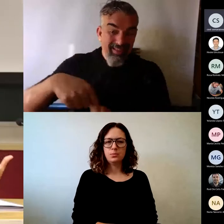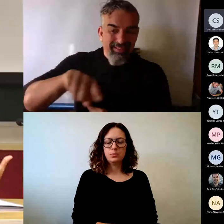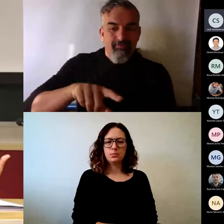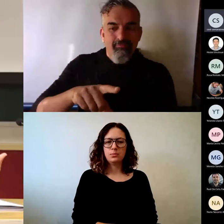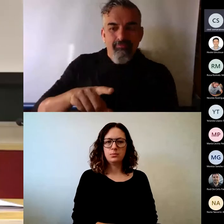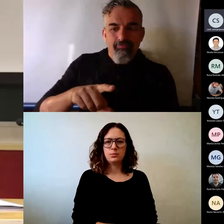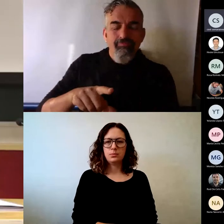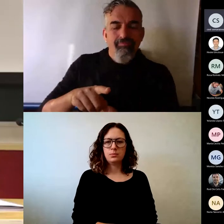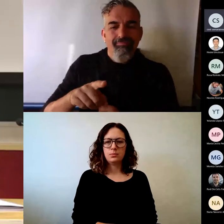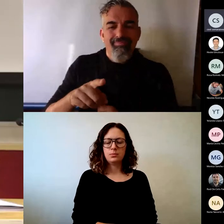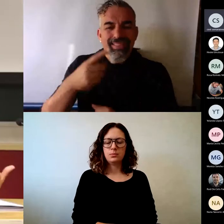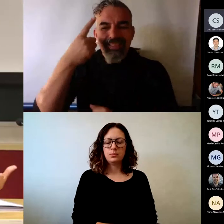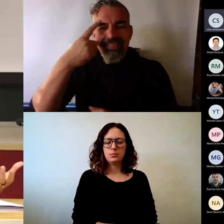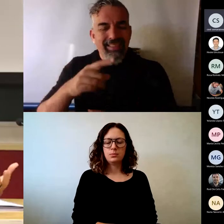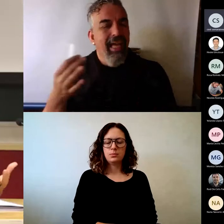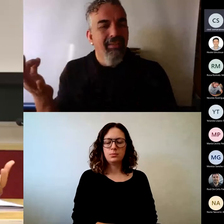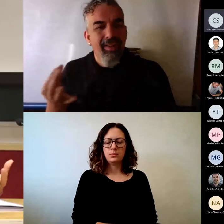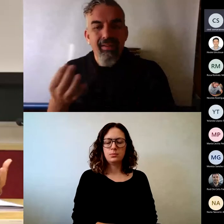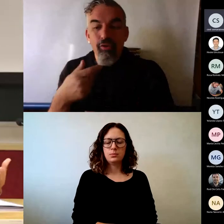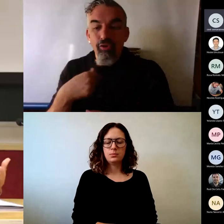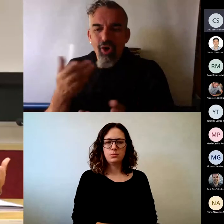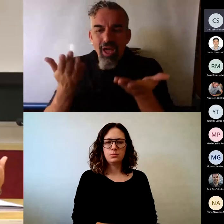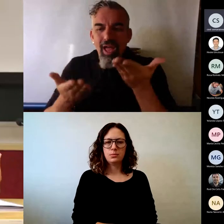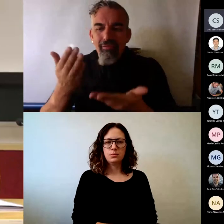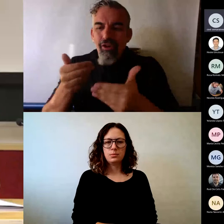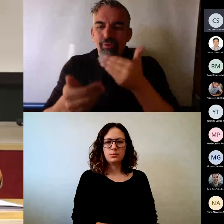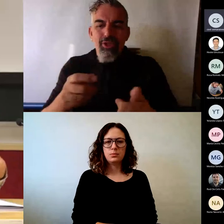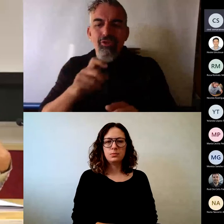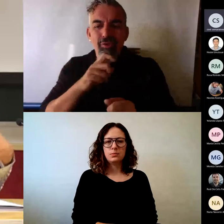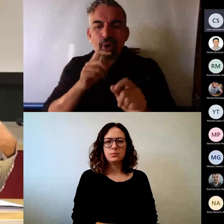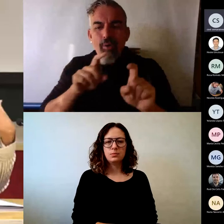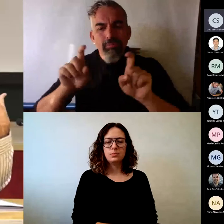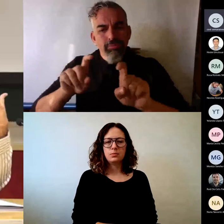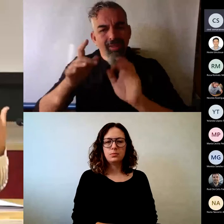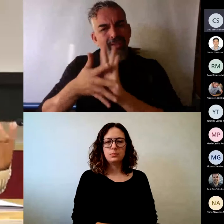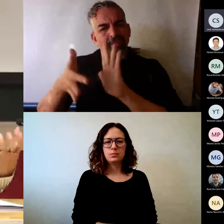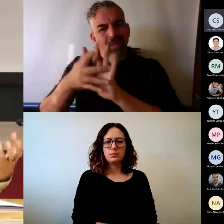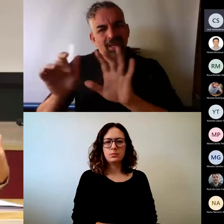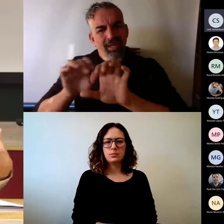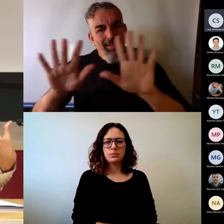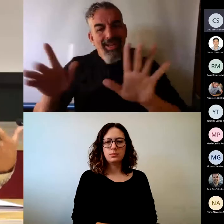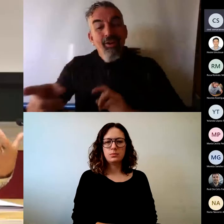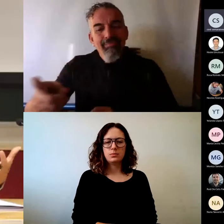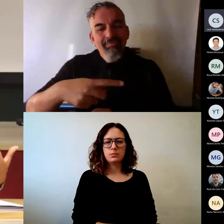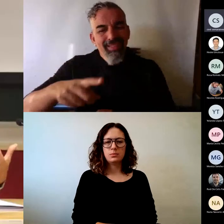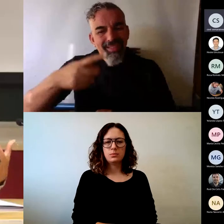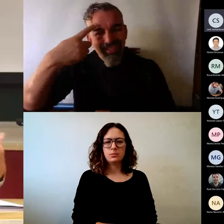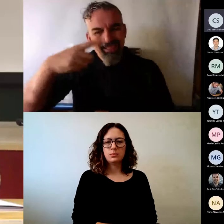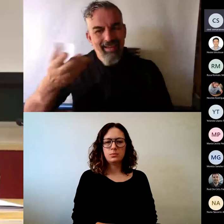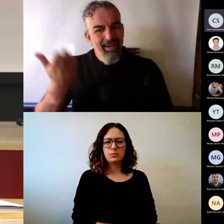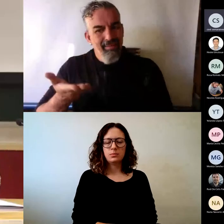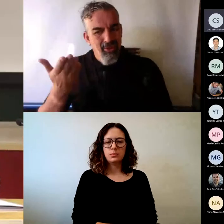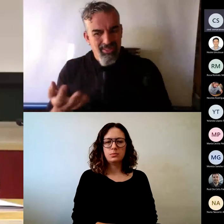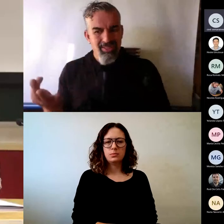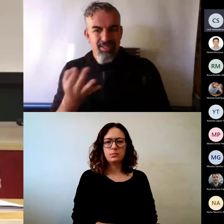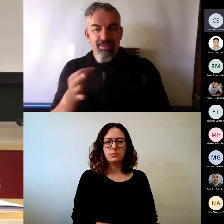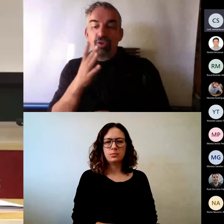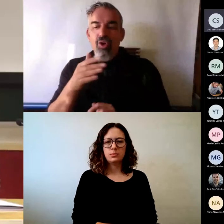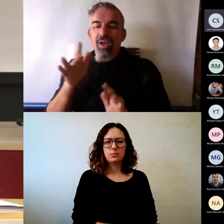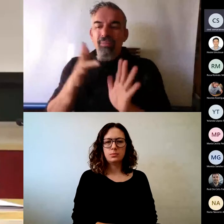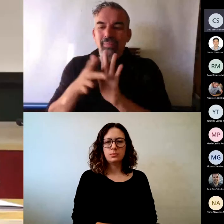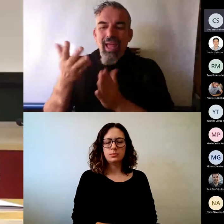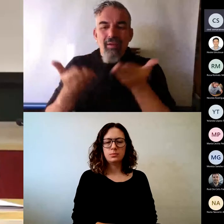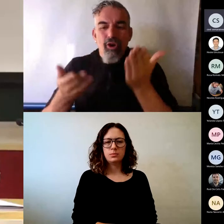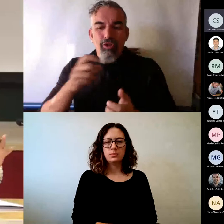conozcan cómo les vamos a evaluar. Es decir, es que tenemos que empezar explicándoles cómo les vamos a evaluar y a dónde tienen que